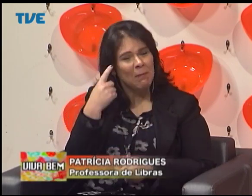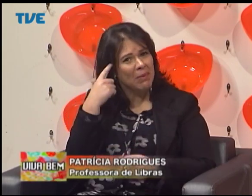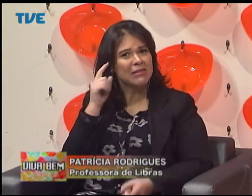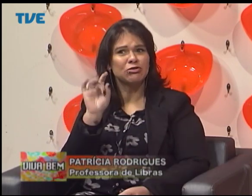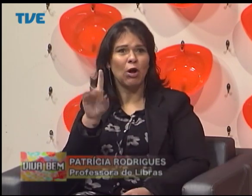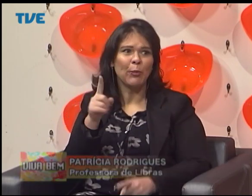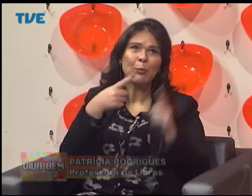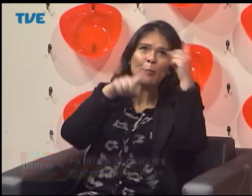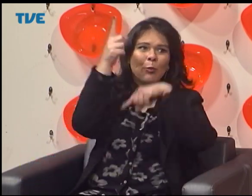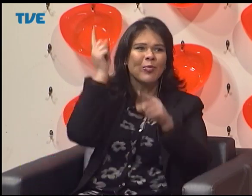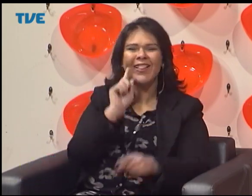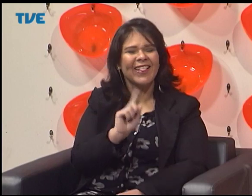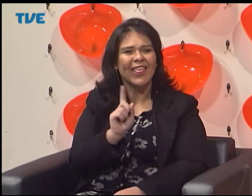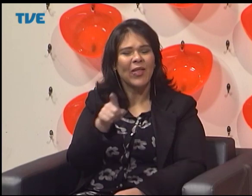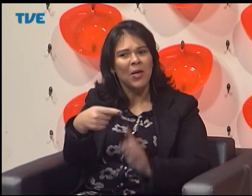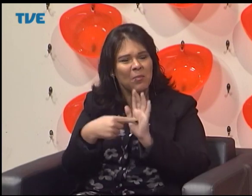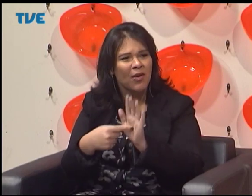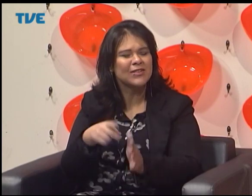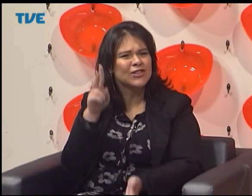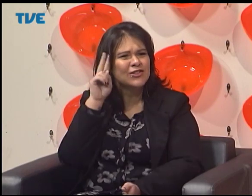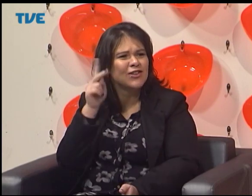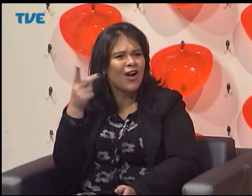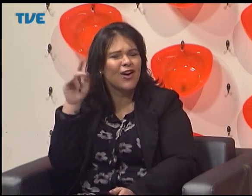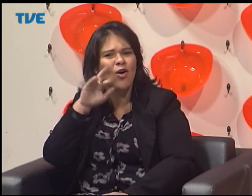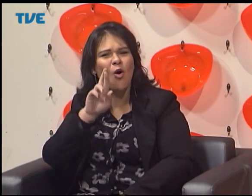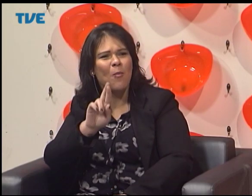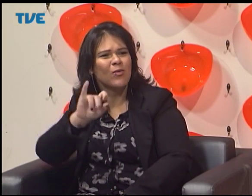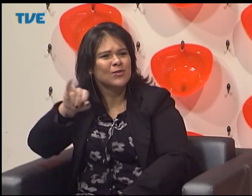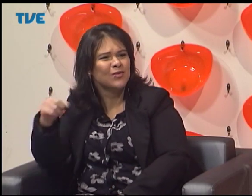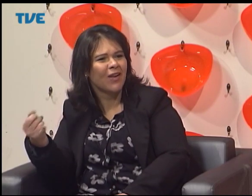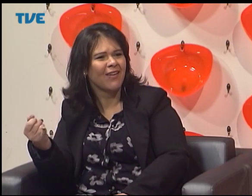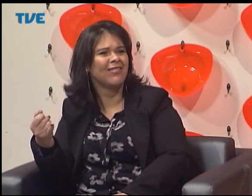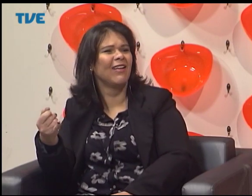O teatro é por onde os surdos mais conseguem se expressar.